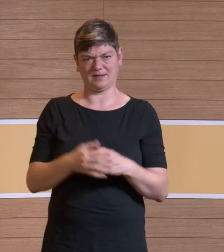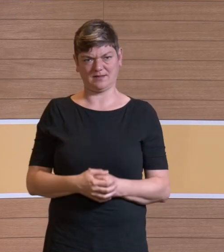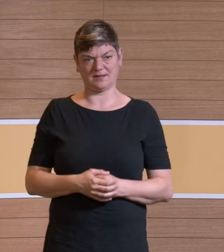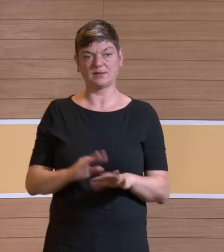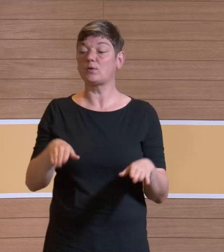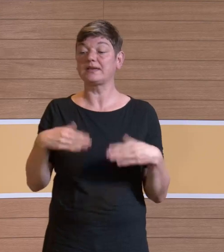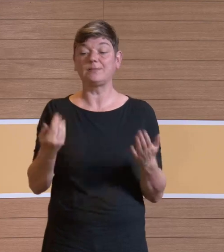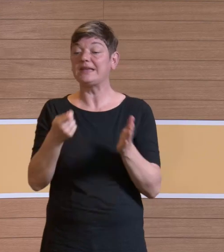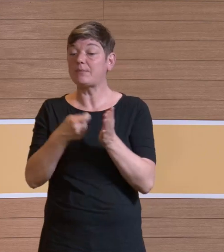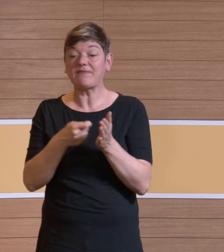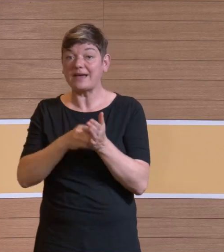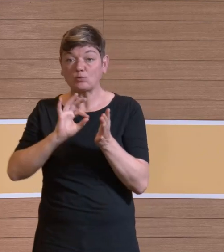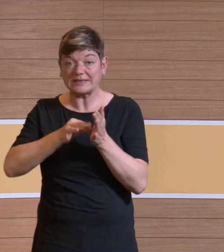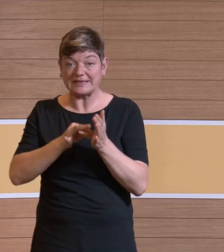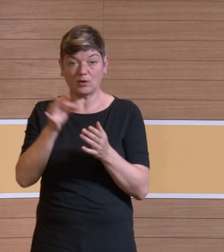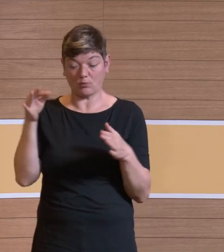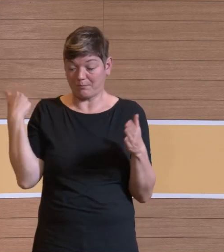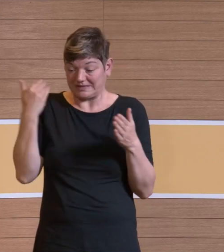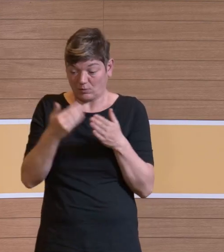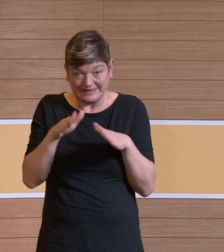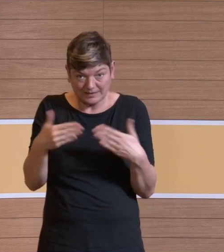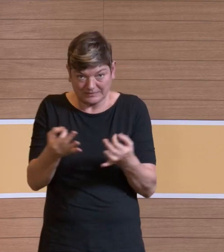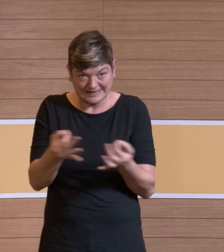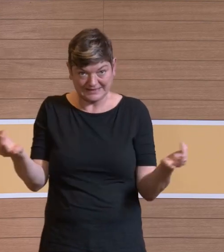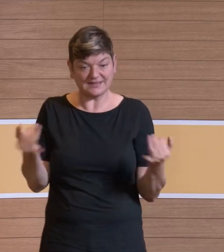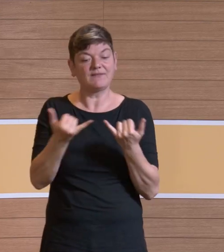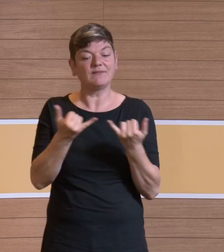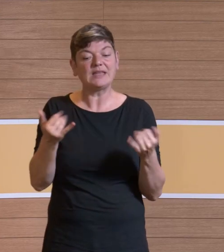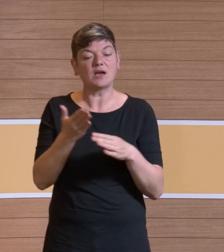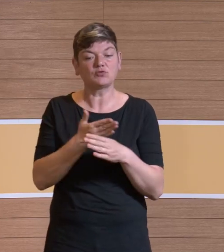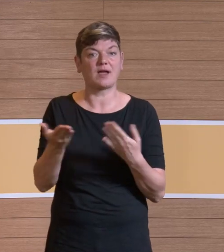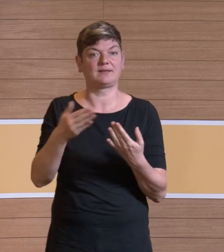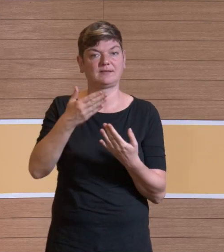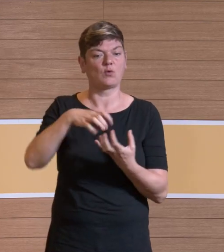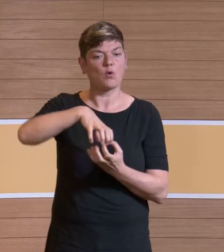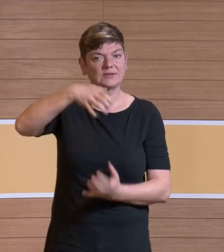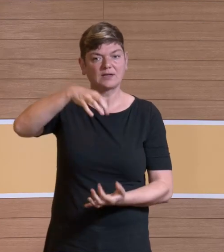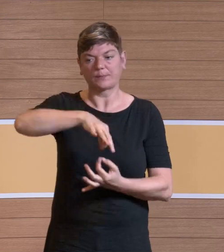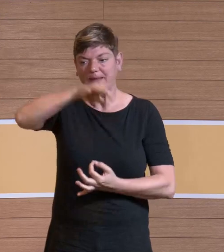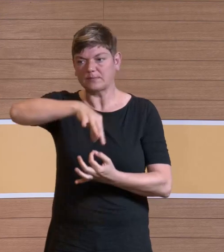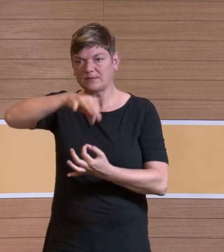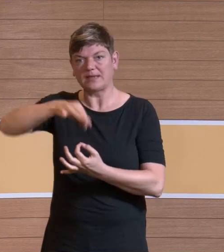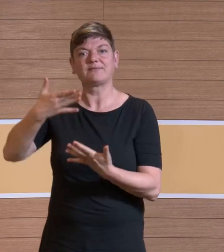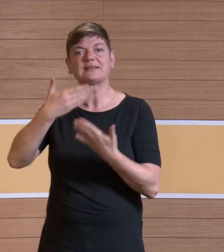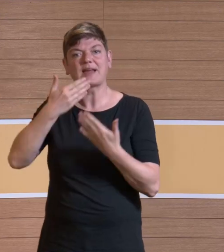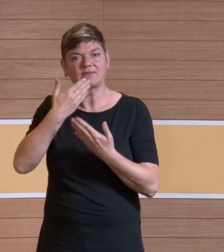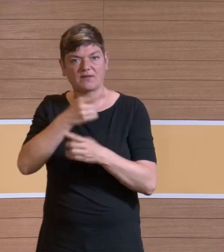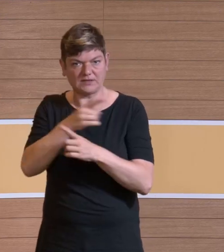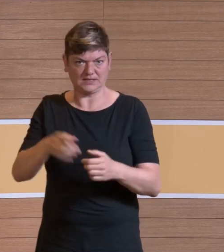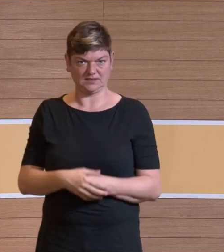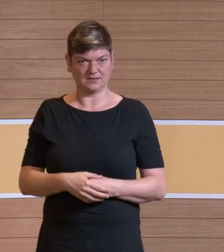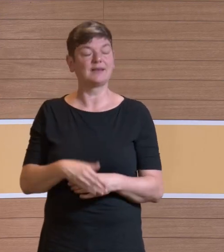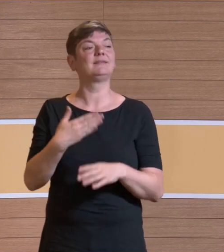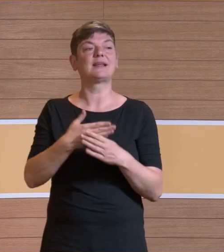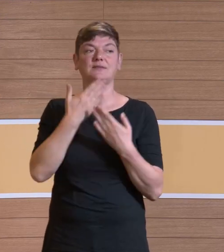Bewertungsmechanismus dafür. Und deshalb denke ich, nur das Vermeiden das Einzige, was da hilft. Also die Diskussion zu